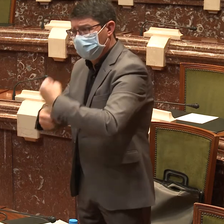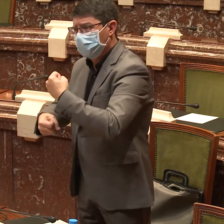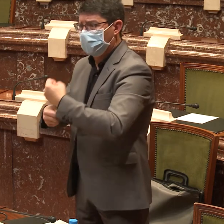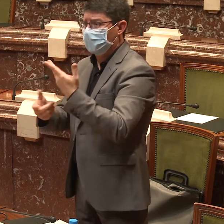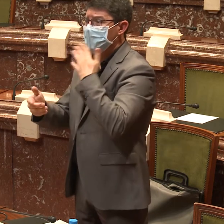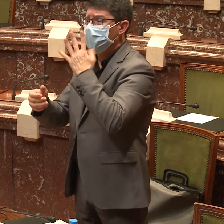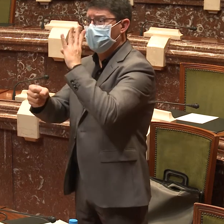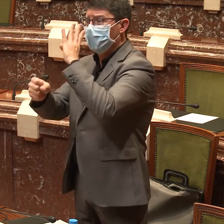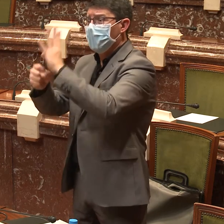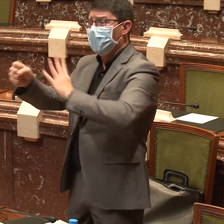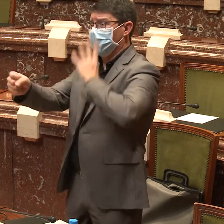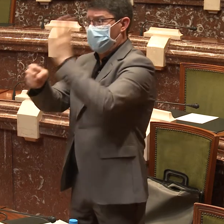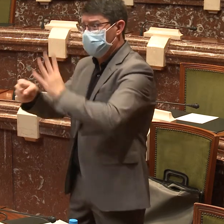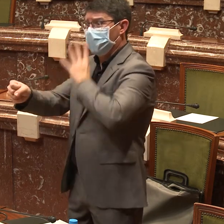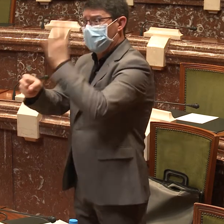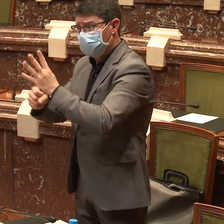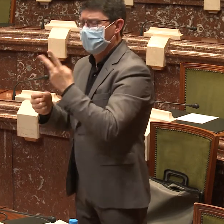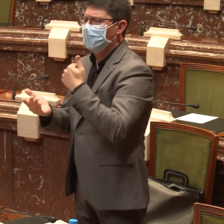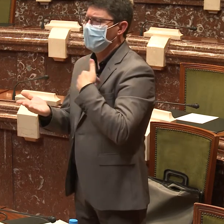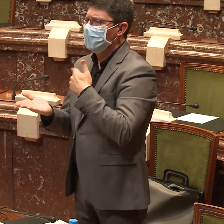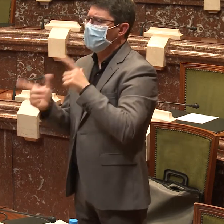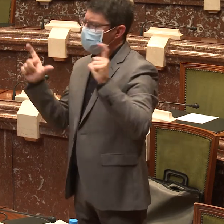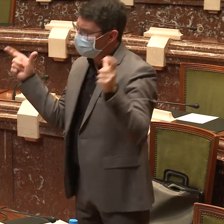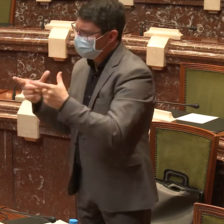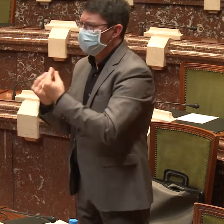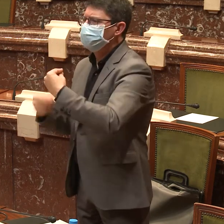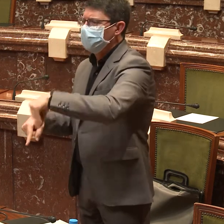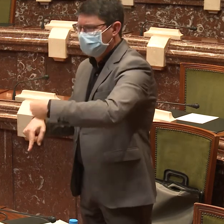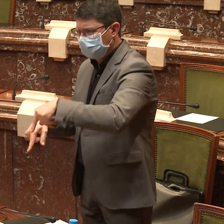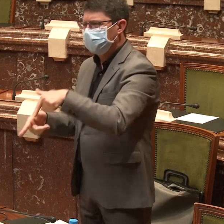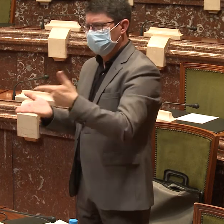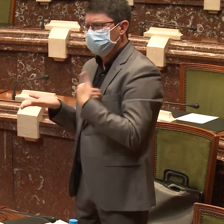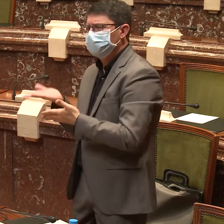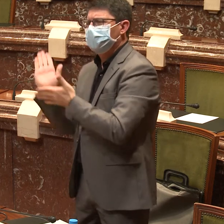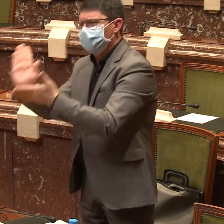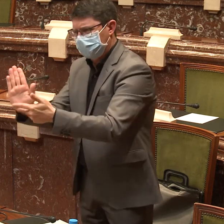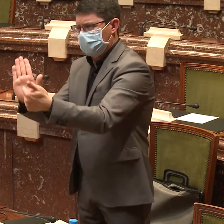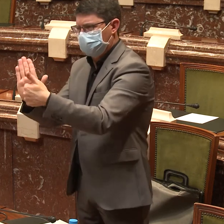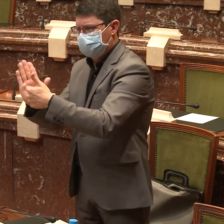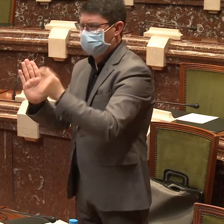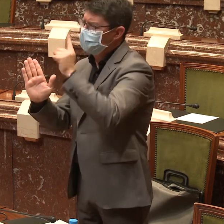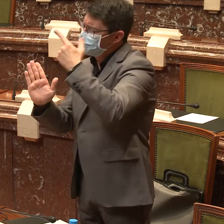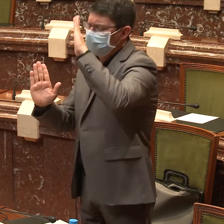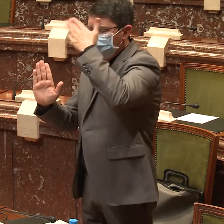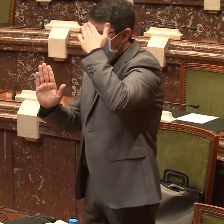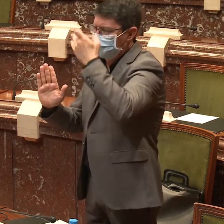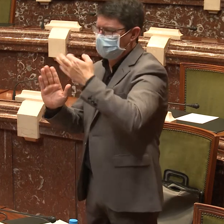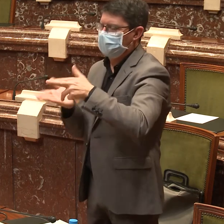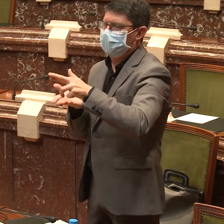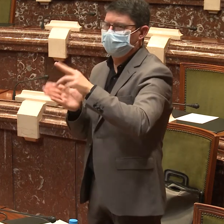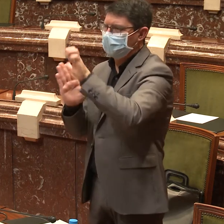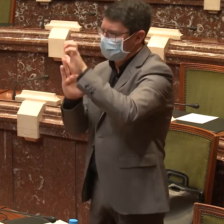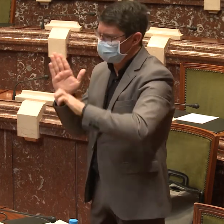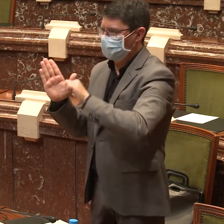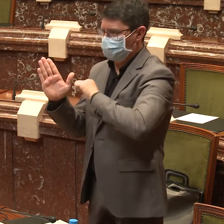Parlamento, aquí en la región de Murcia, cada cuatro años, ¿no?, cada legislatura, pues siempre vamos a